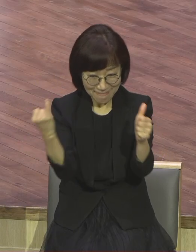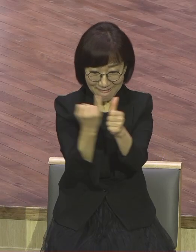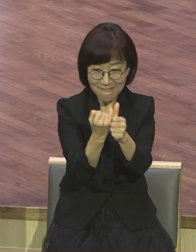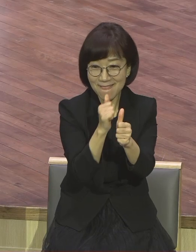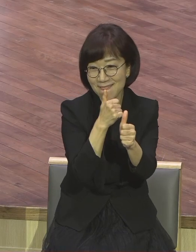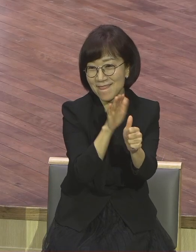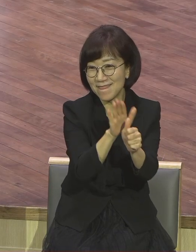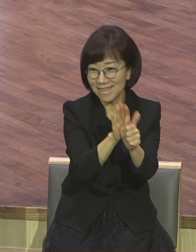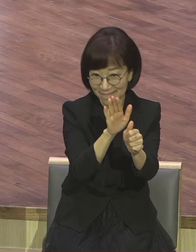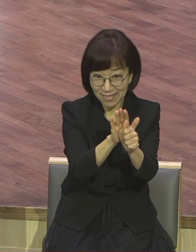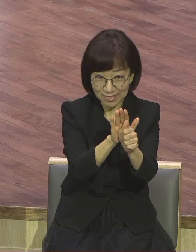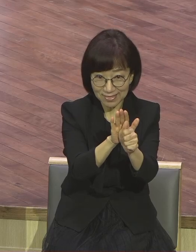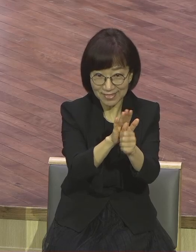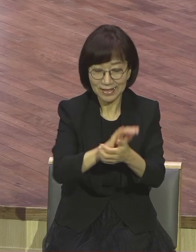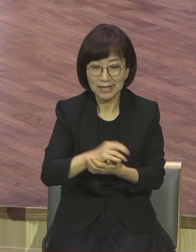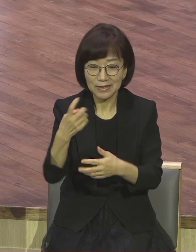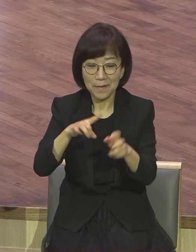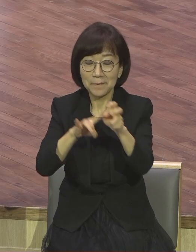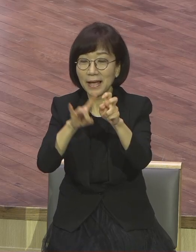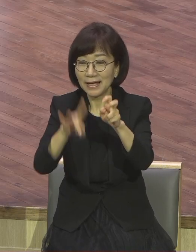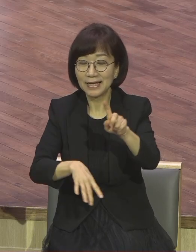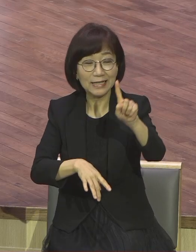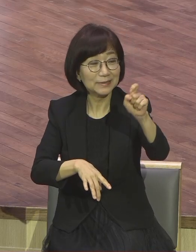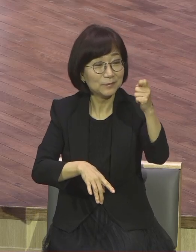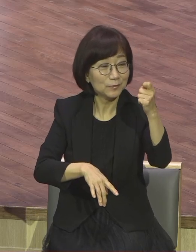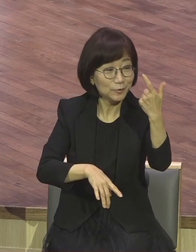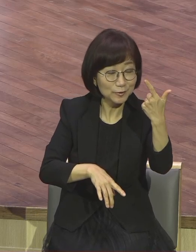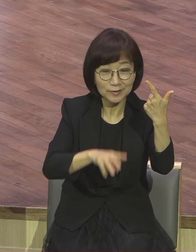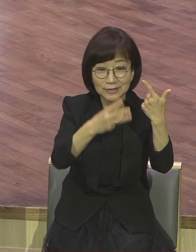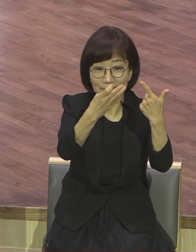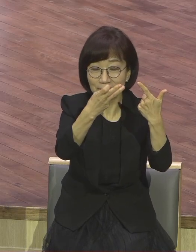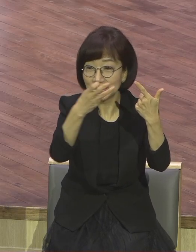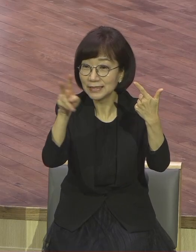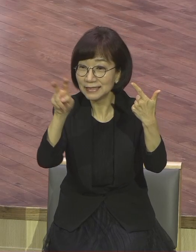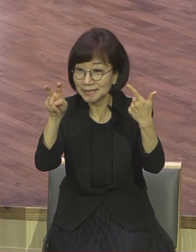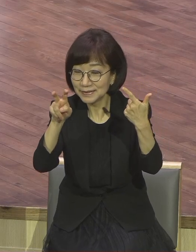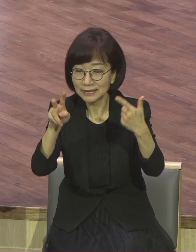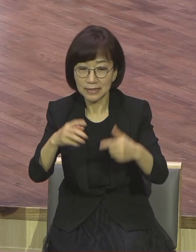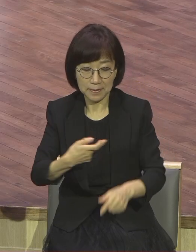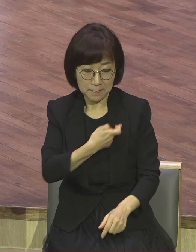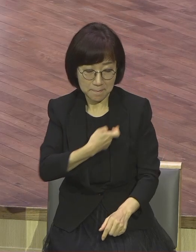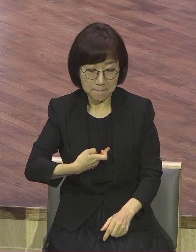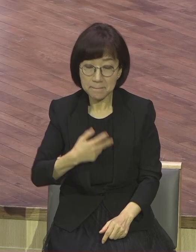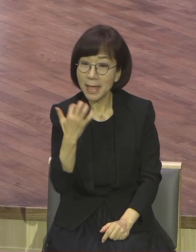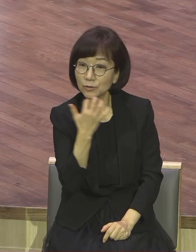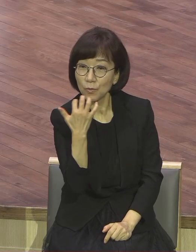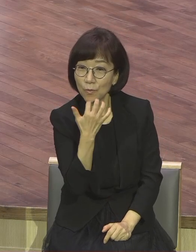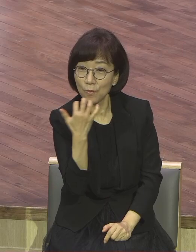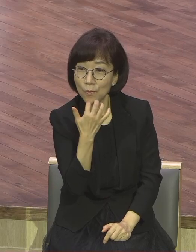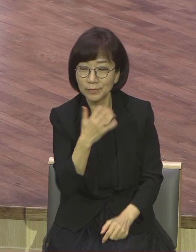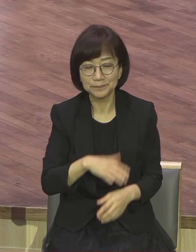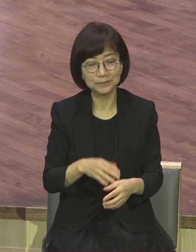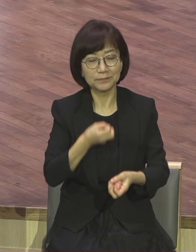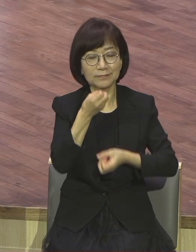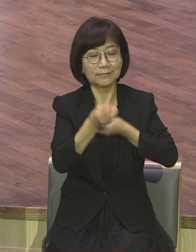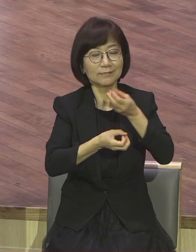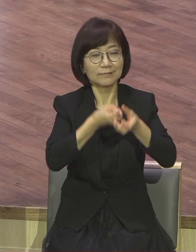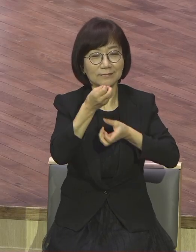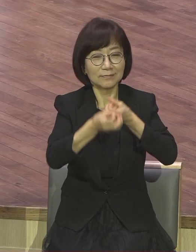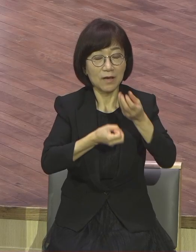마태복음 16장 13절로 20절에 사도 베드로가 인류 최초로 그렇게 놀라운